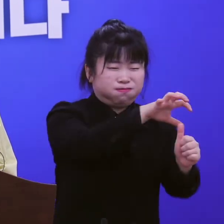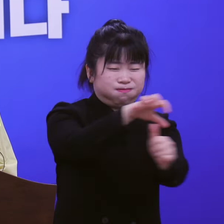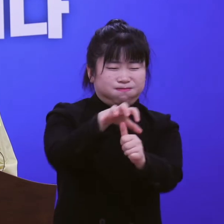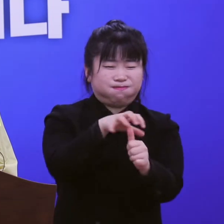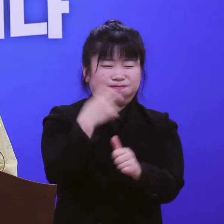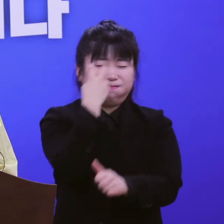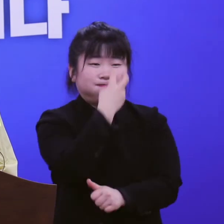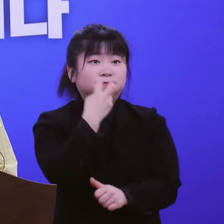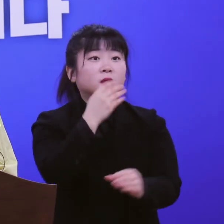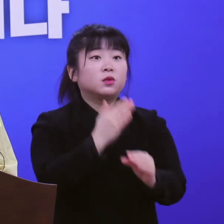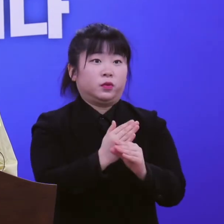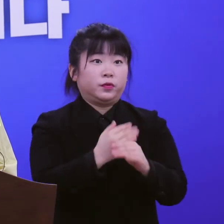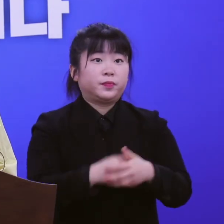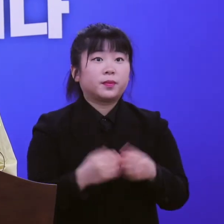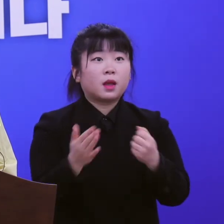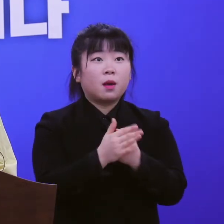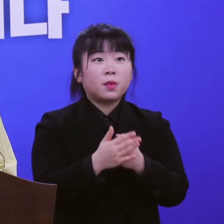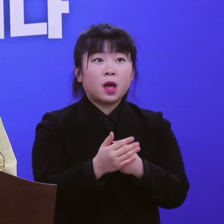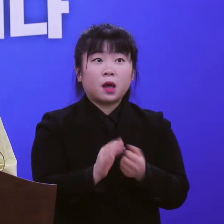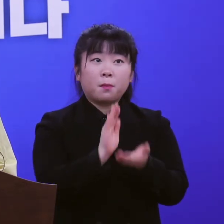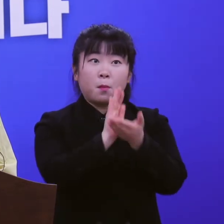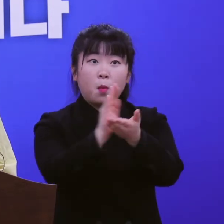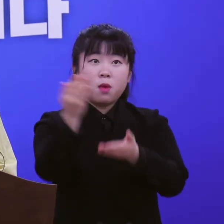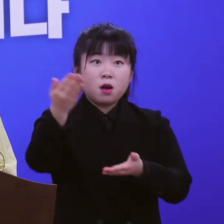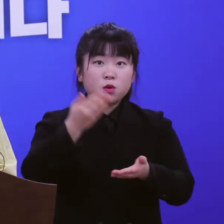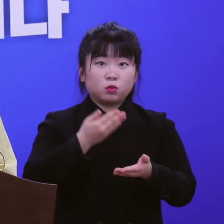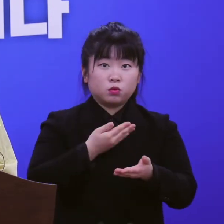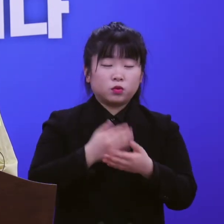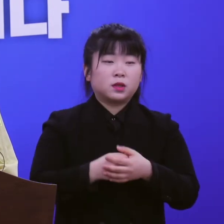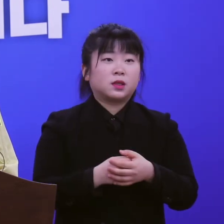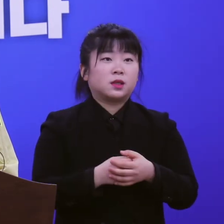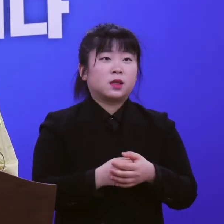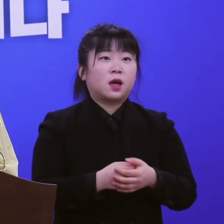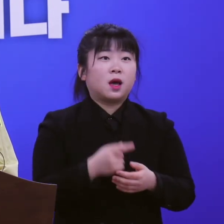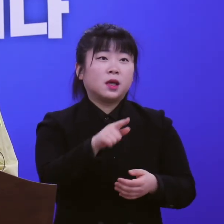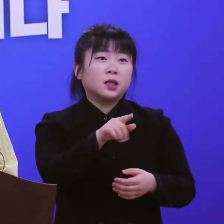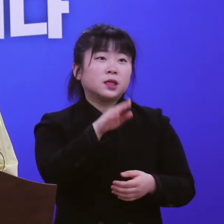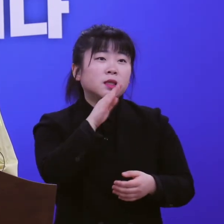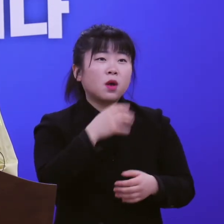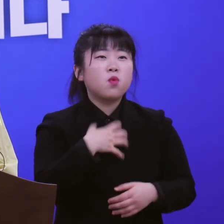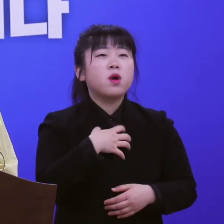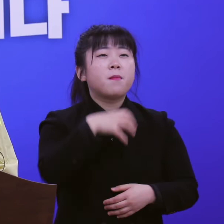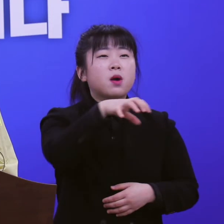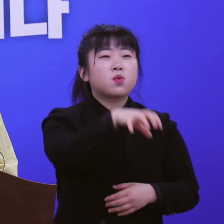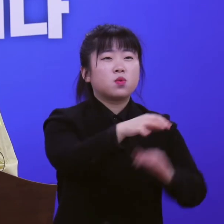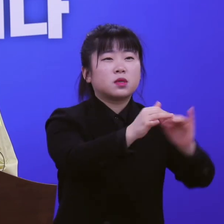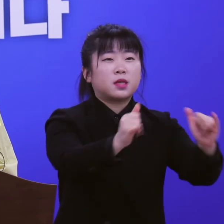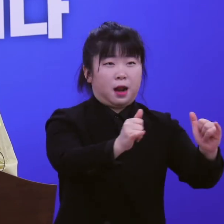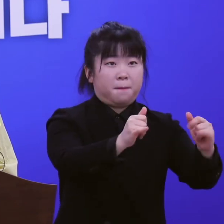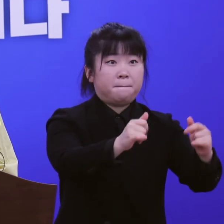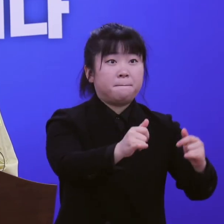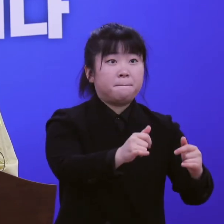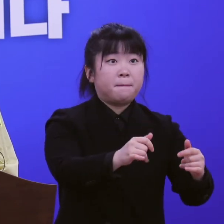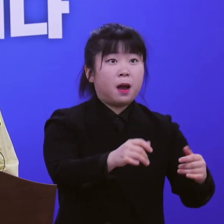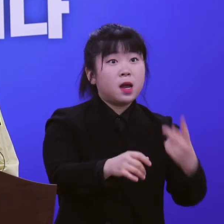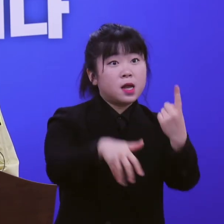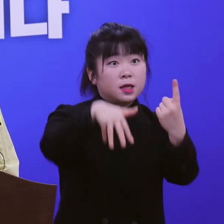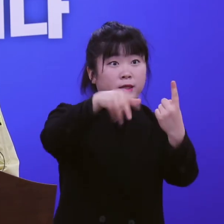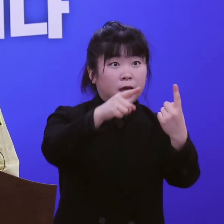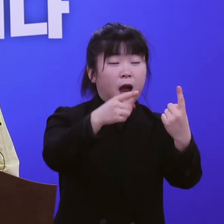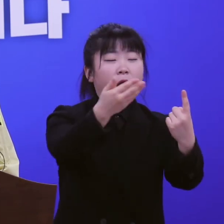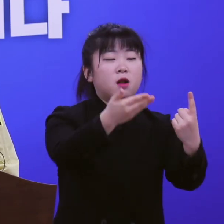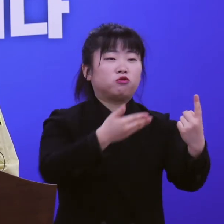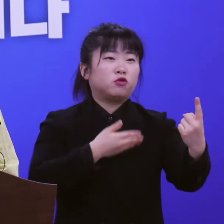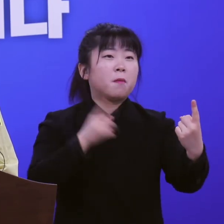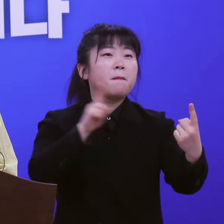질병관리본부로부터 통보받은 고위험 직종에 대한 검사 결과입니다. 1차로 통보받은 요양병원